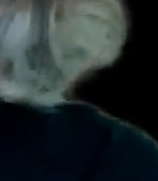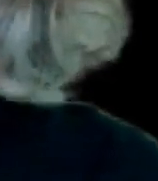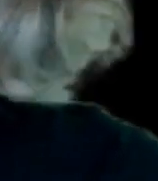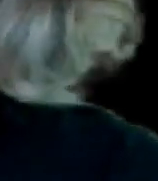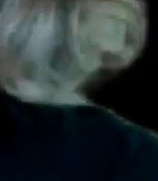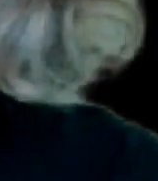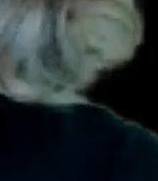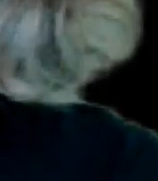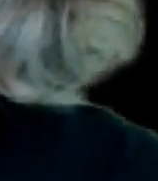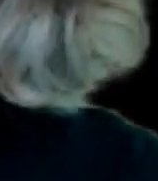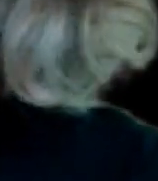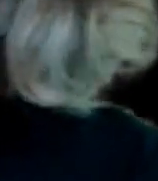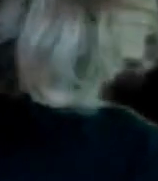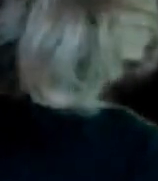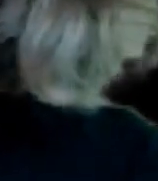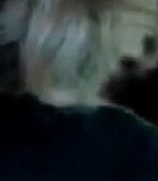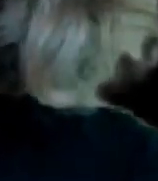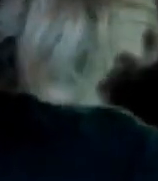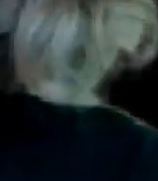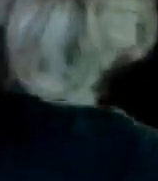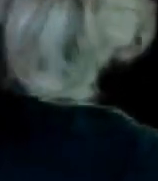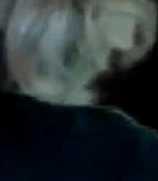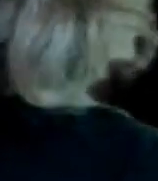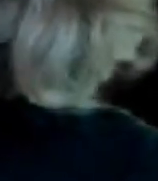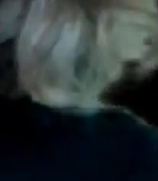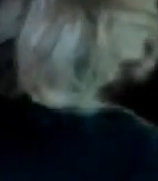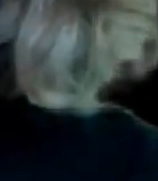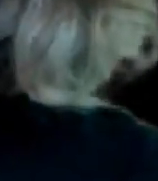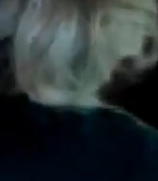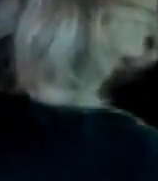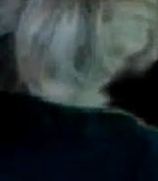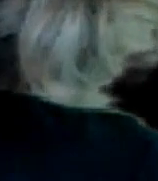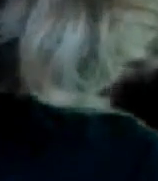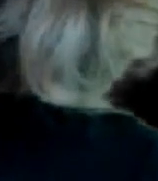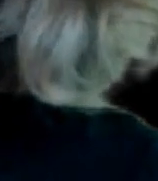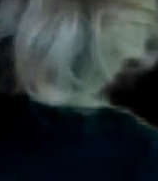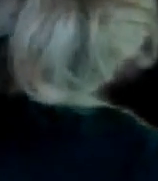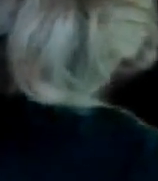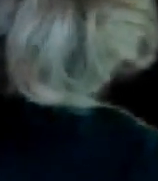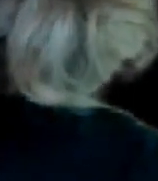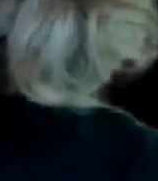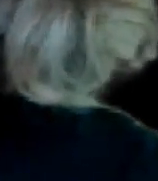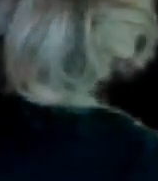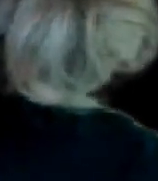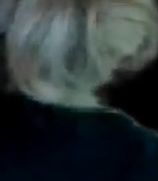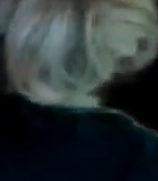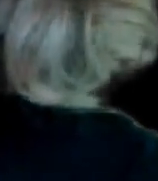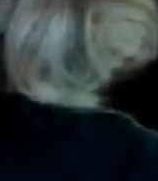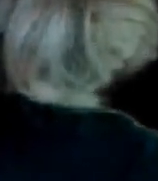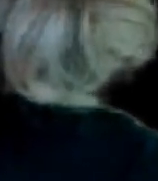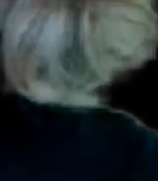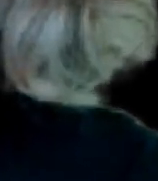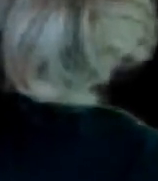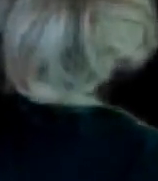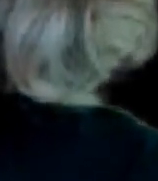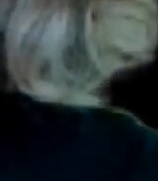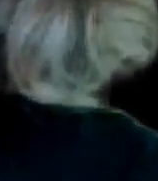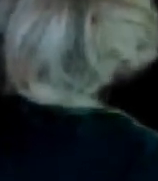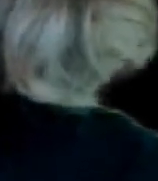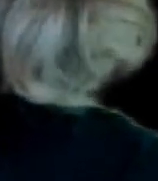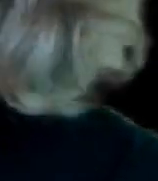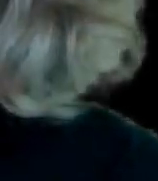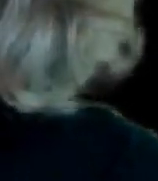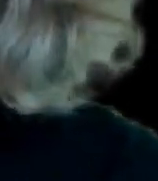Y ya Todas las preguntas Que tengo Escritas Y pensadas Si puedo llegar A hacérselas Al señor